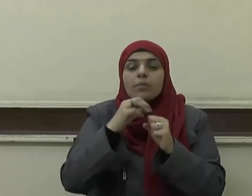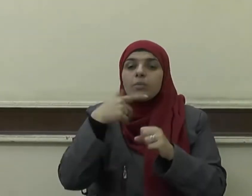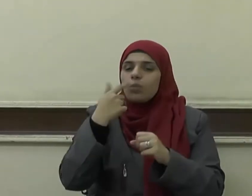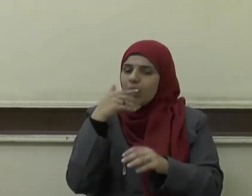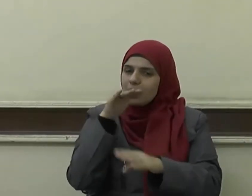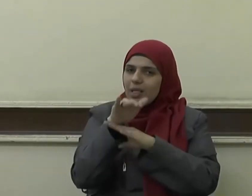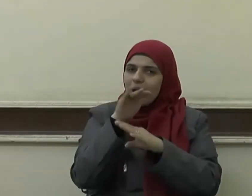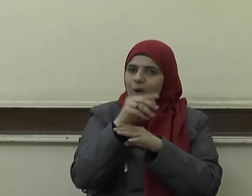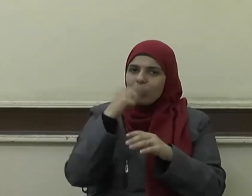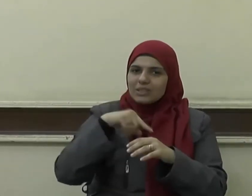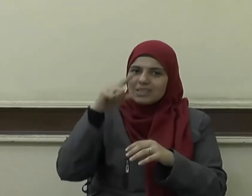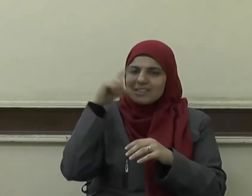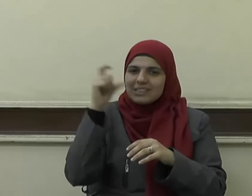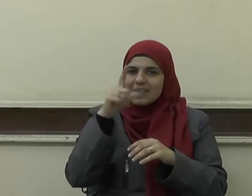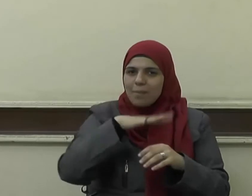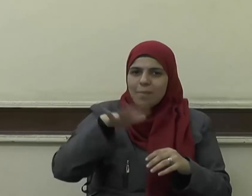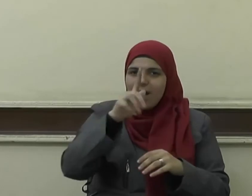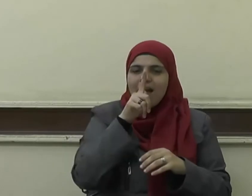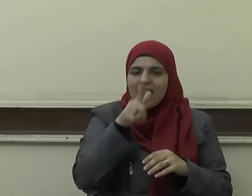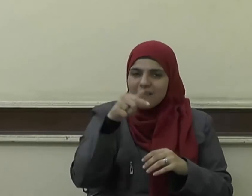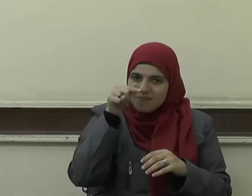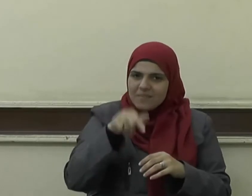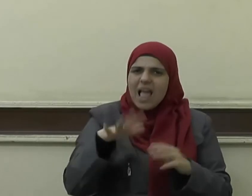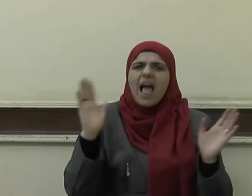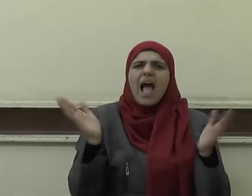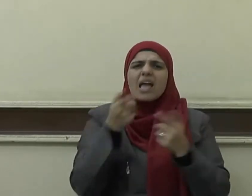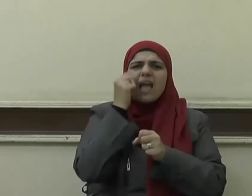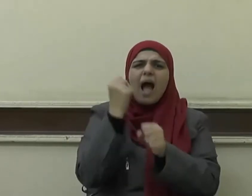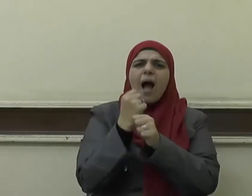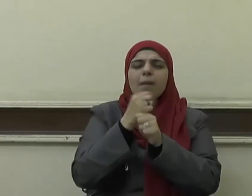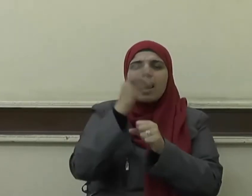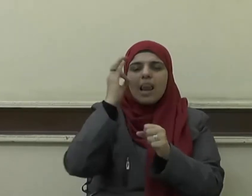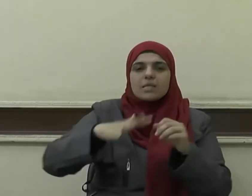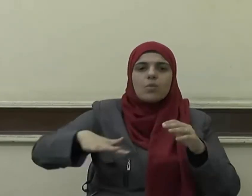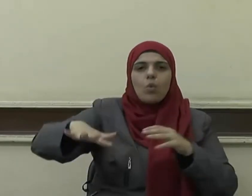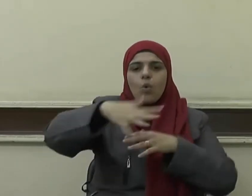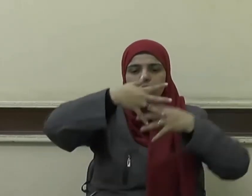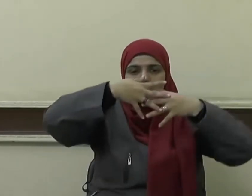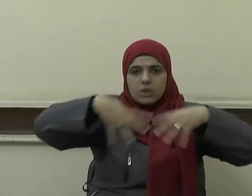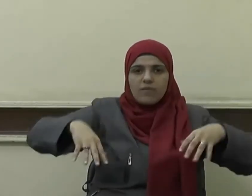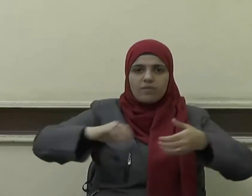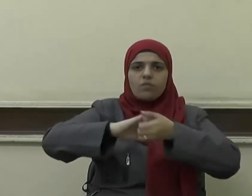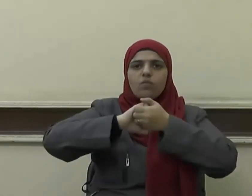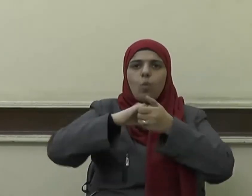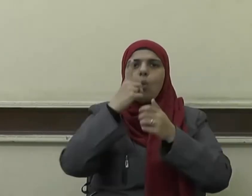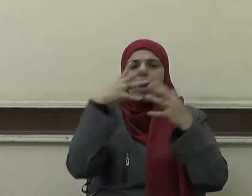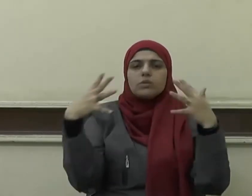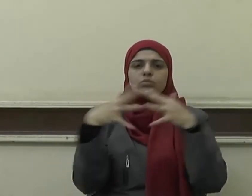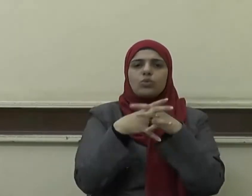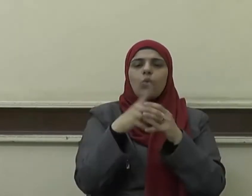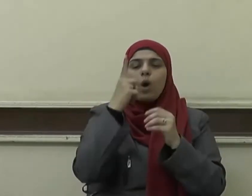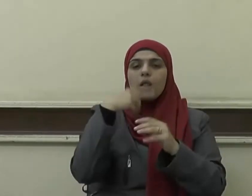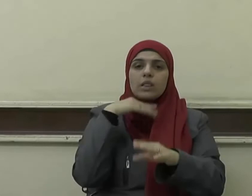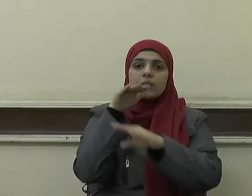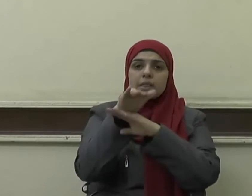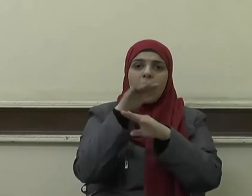سببا في وحدة الصف والاجتماع فدعا إلى الرحمة واللين والرفق فقال